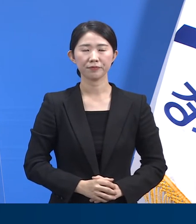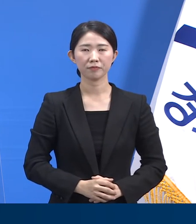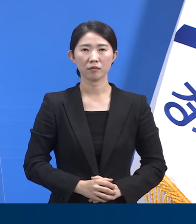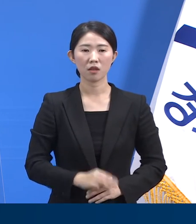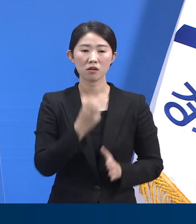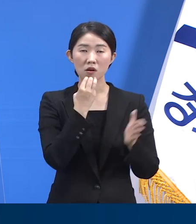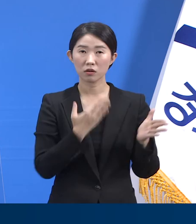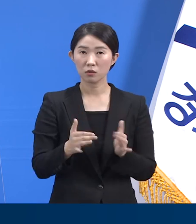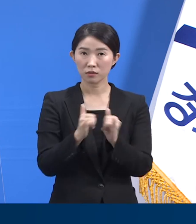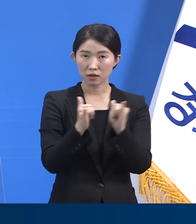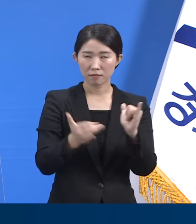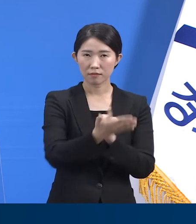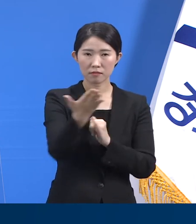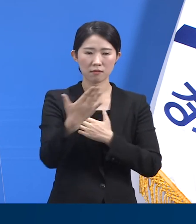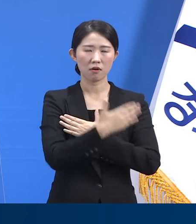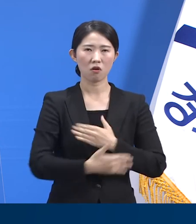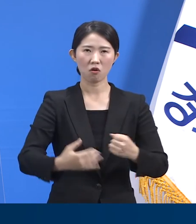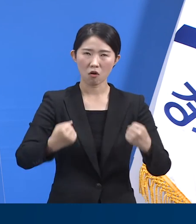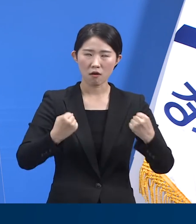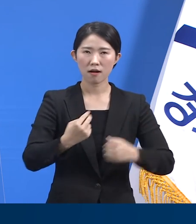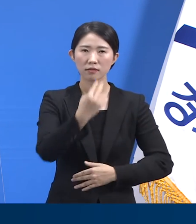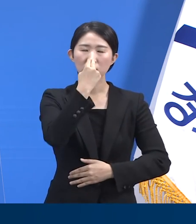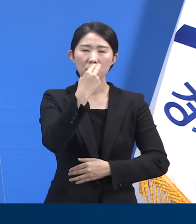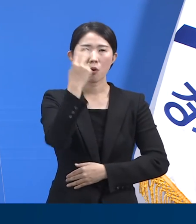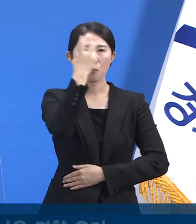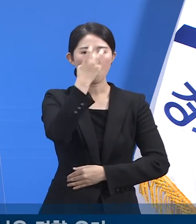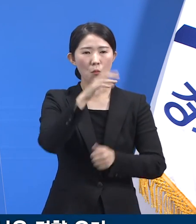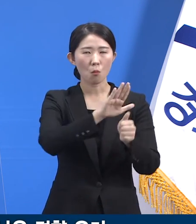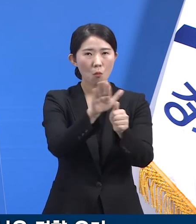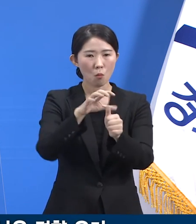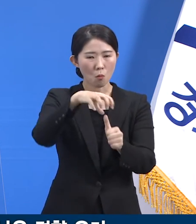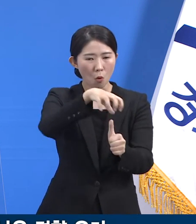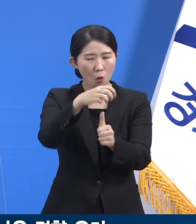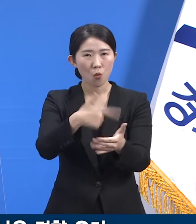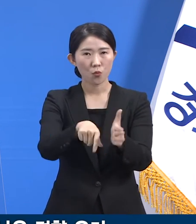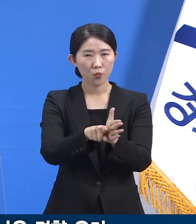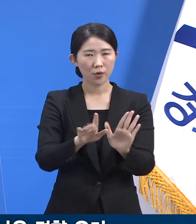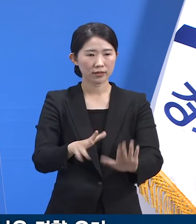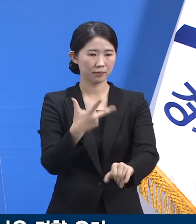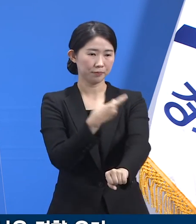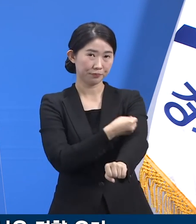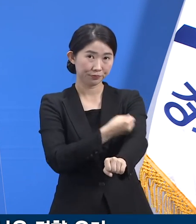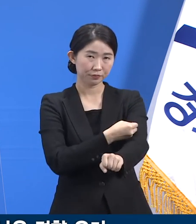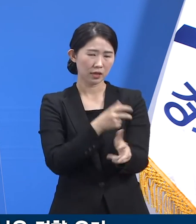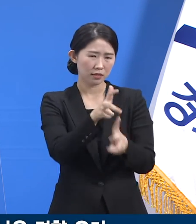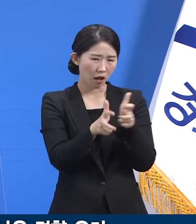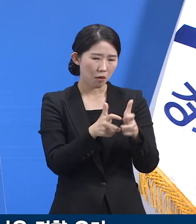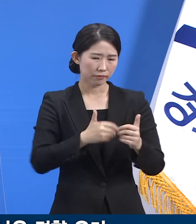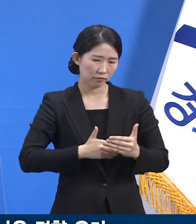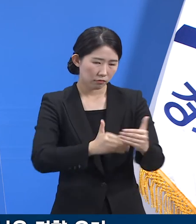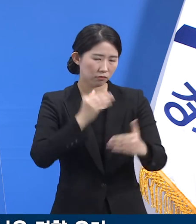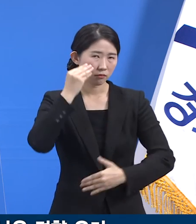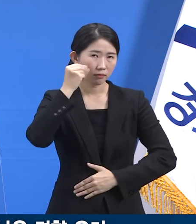도민의 건강과 생명을 보호하기 위해 백신 접종 사업의 순조로운 진행은 너무나 중요합니다.